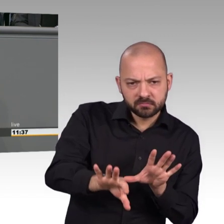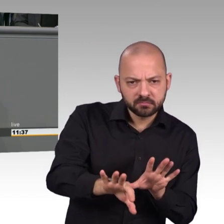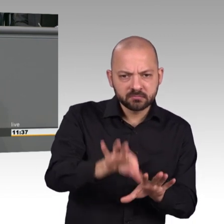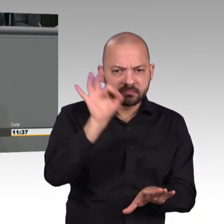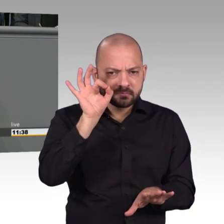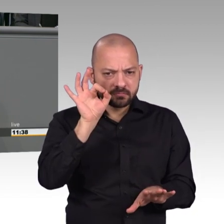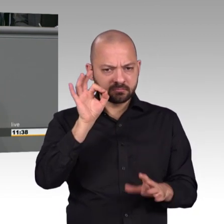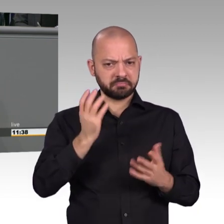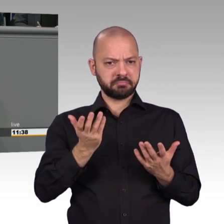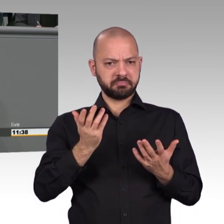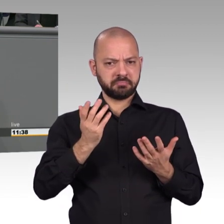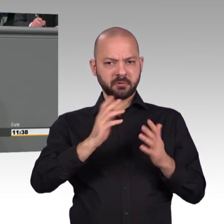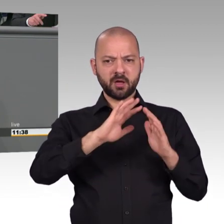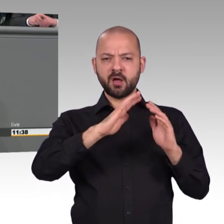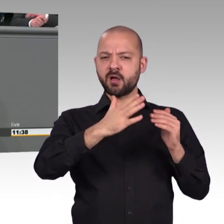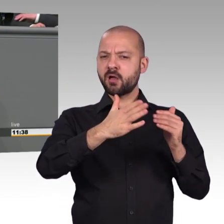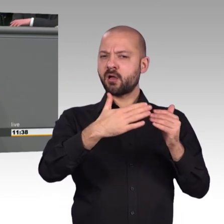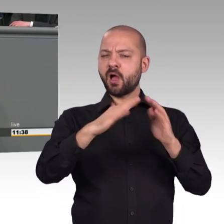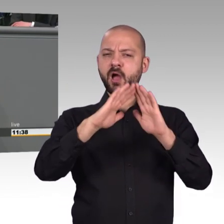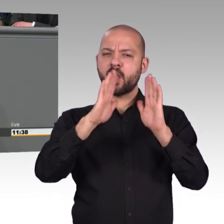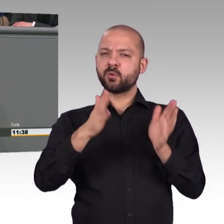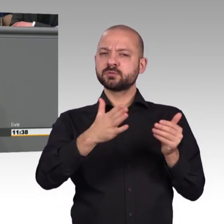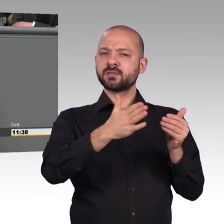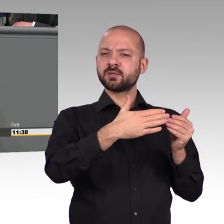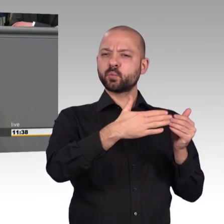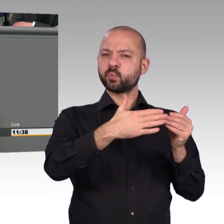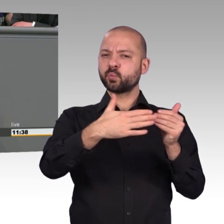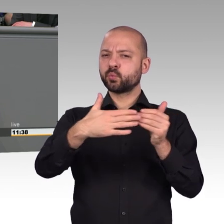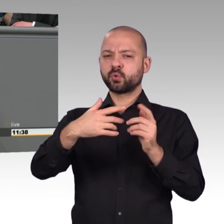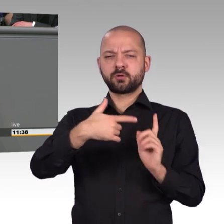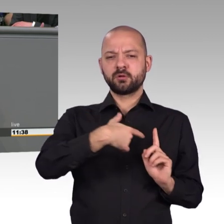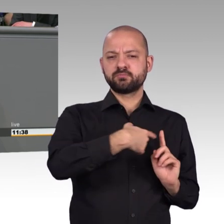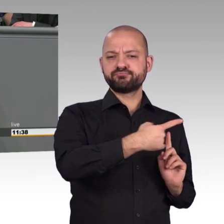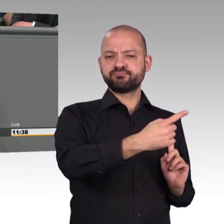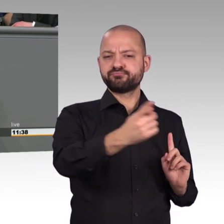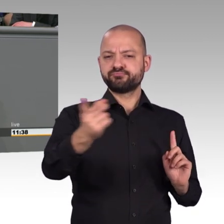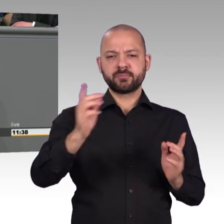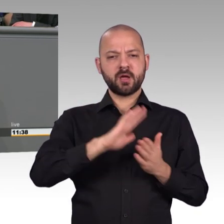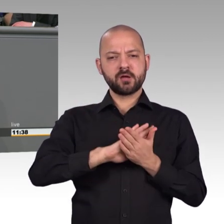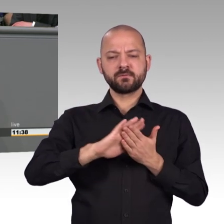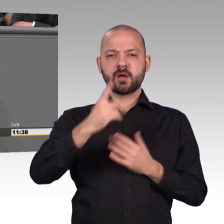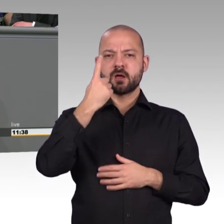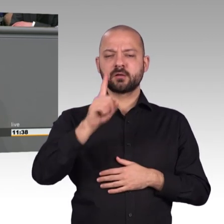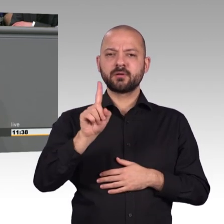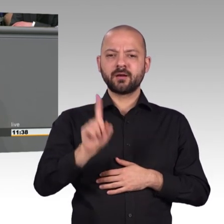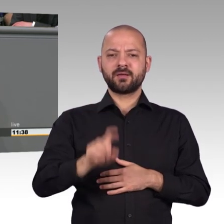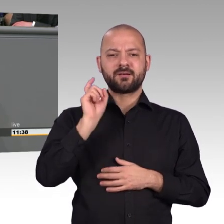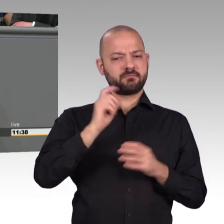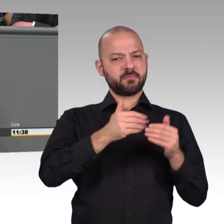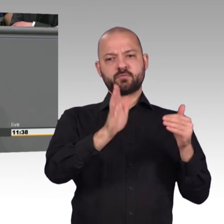weltweiten Risiken eines derartigen staatlichen Handelns sind so gravierend, dass die Behauptung, man täte das im Interesse unserer